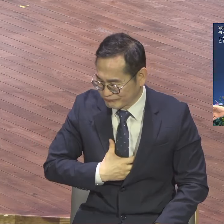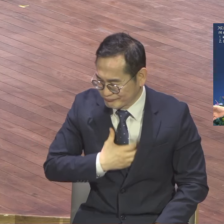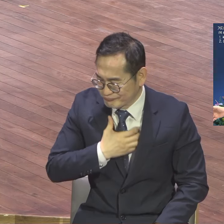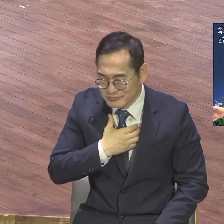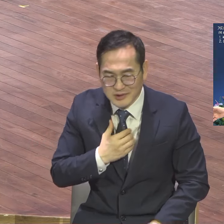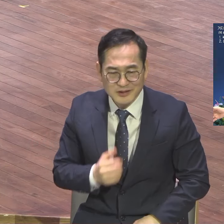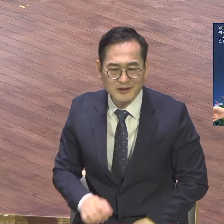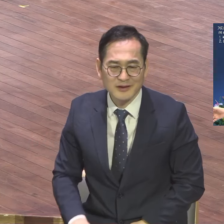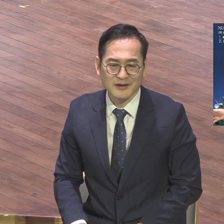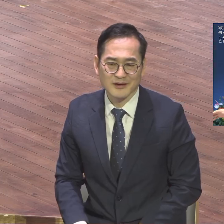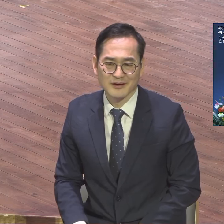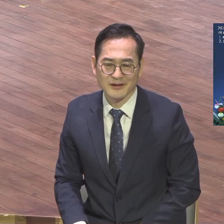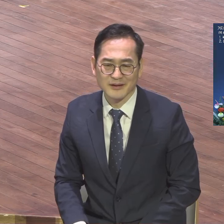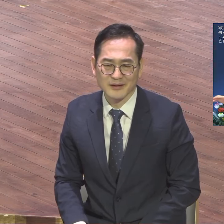세상적인 눈으로 볼 때 아이고